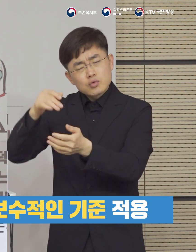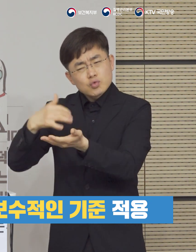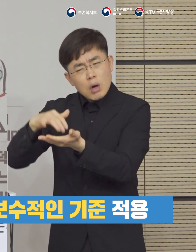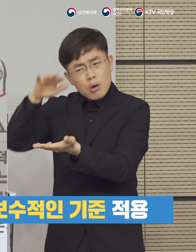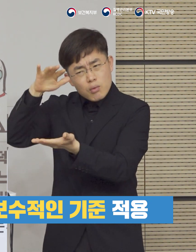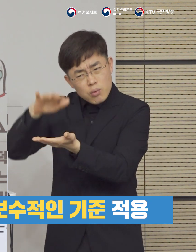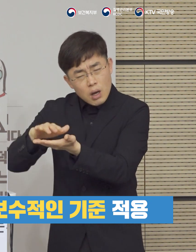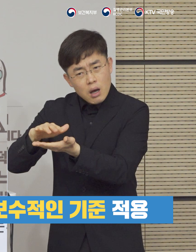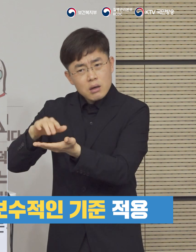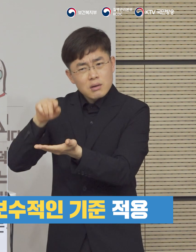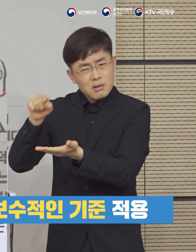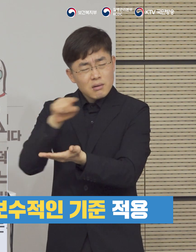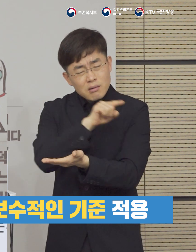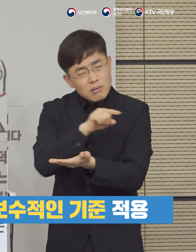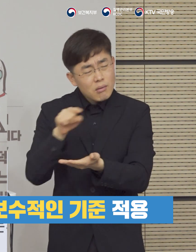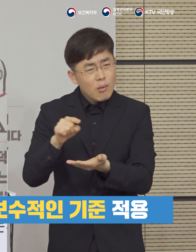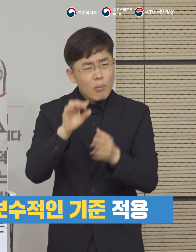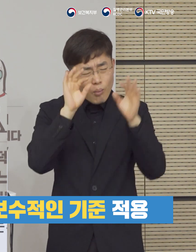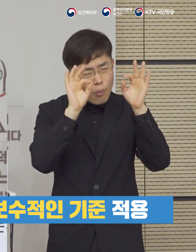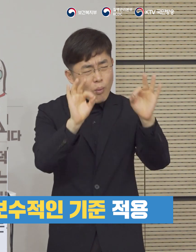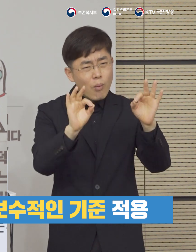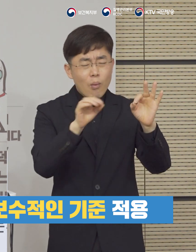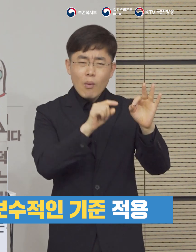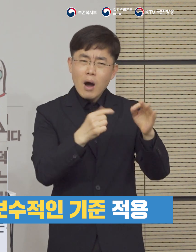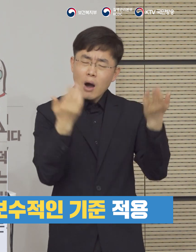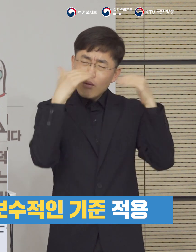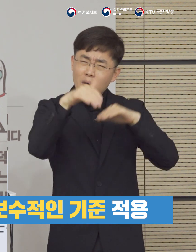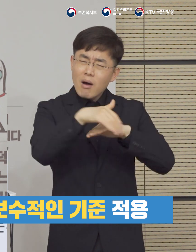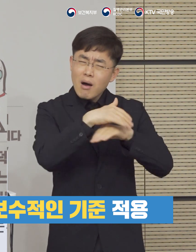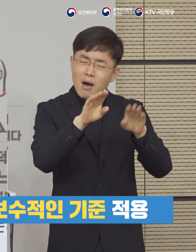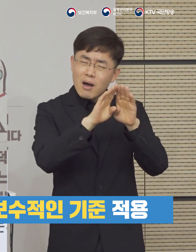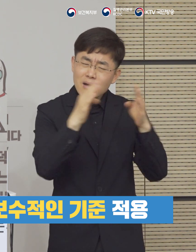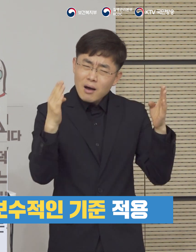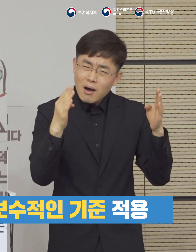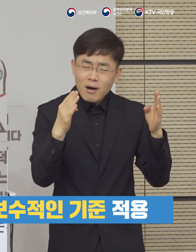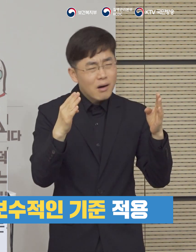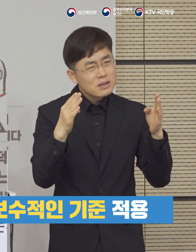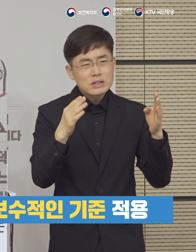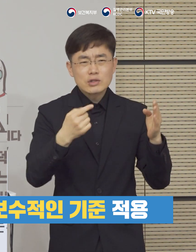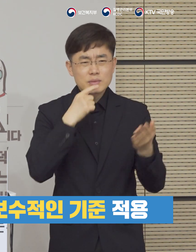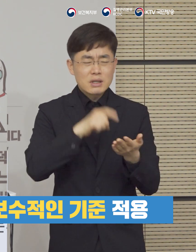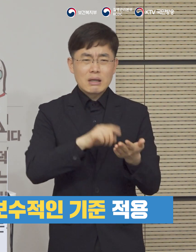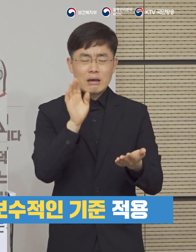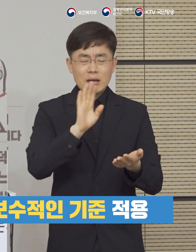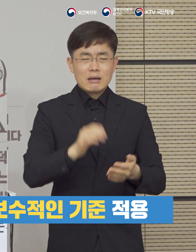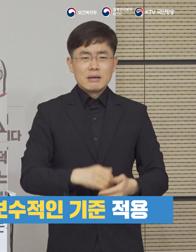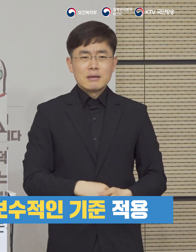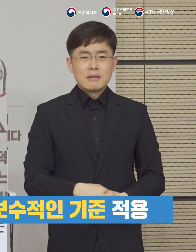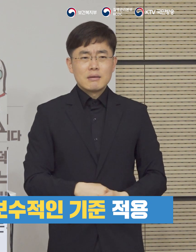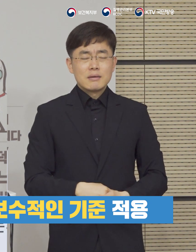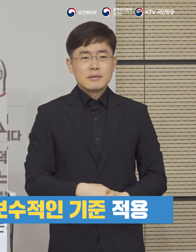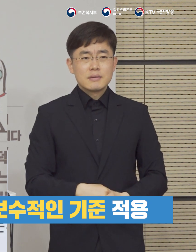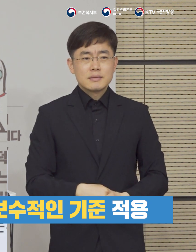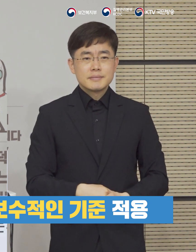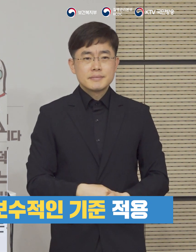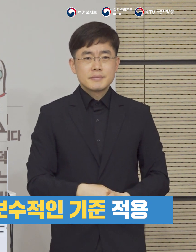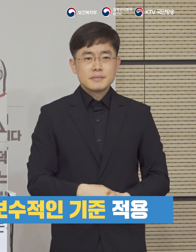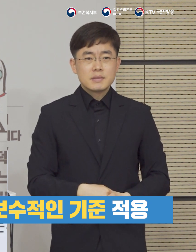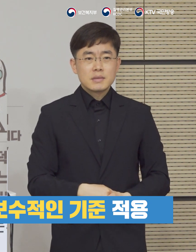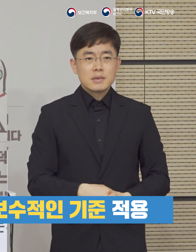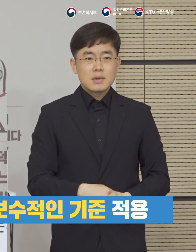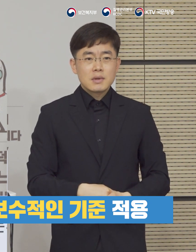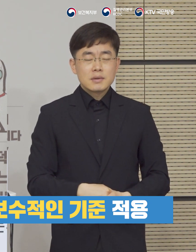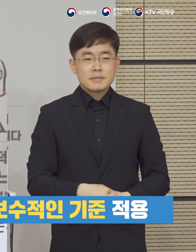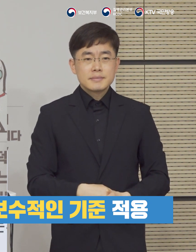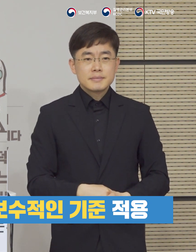방역체계 내에서 발생했는지에 대한 그런 비율 이러한 것들로만 평가를 하기는 쉽지 않을 거라고 생각을 합니다.